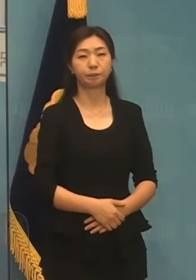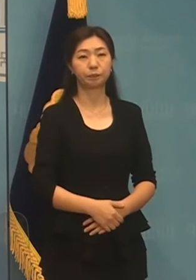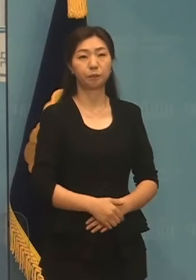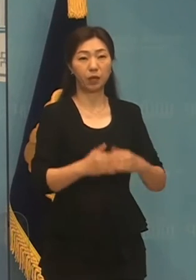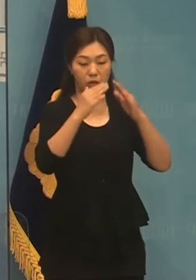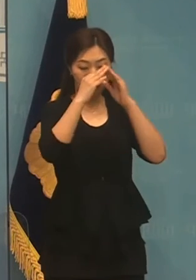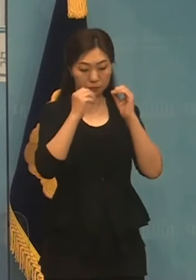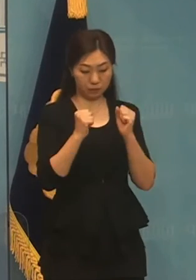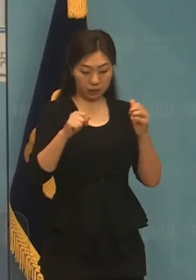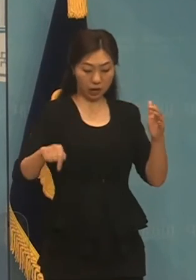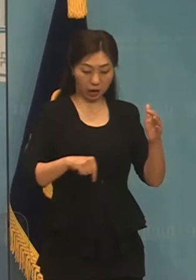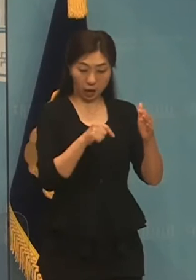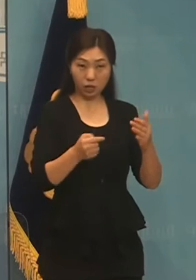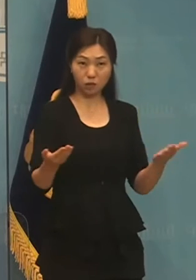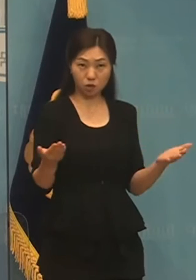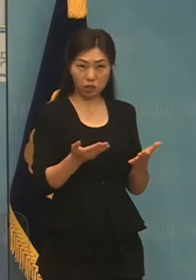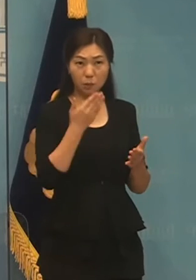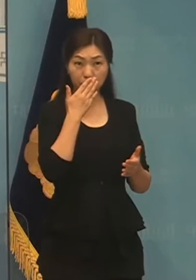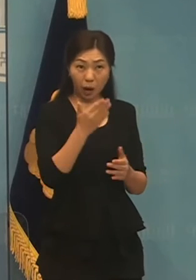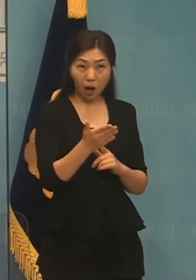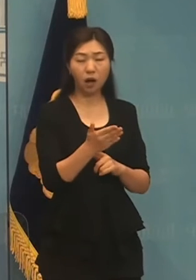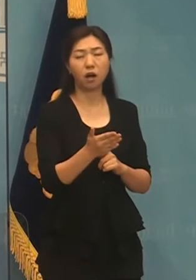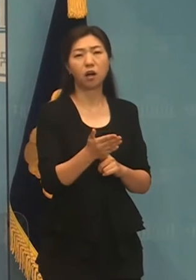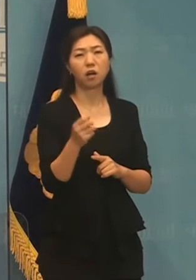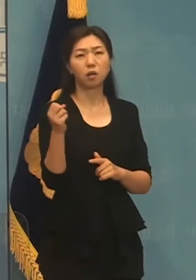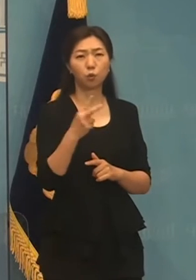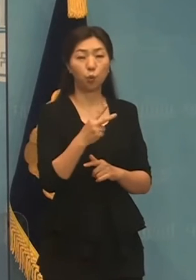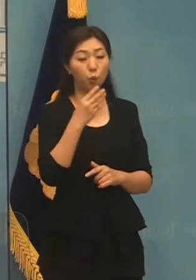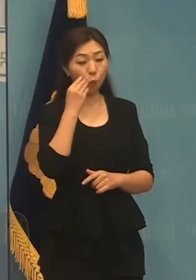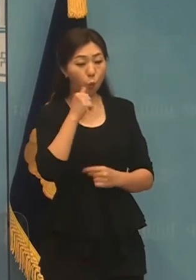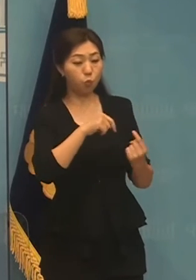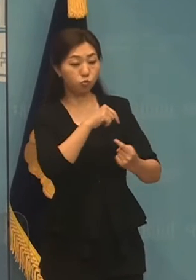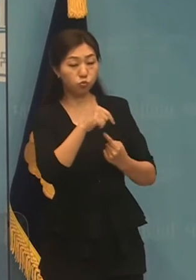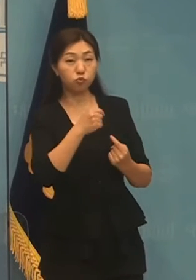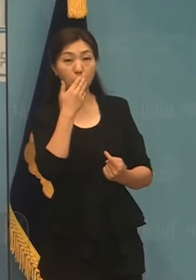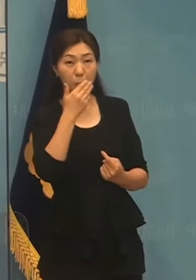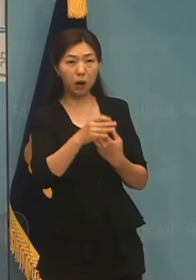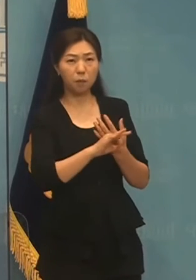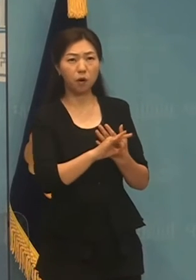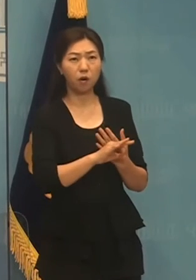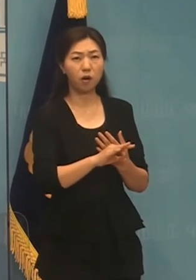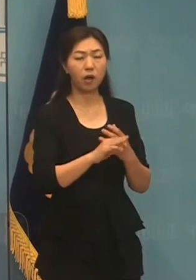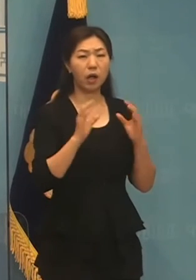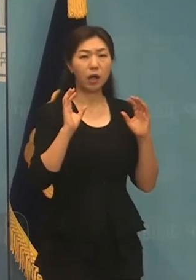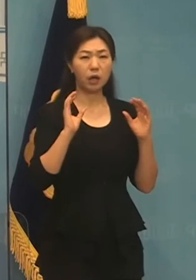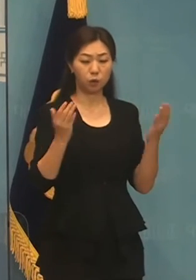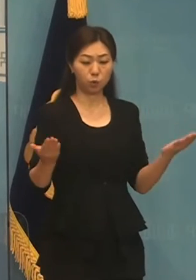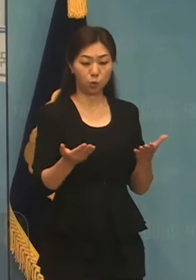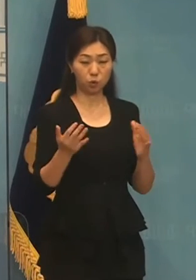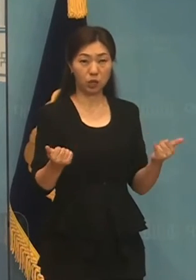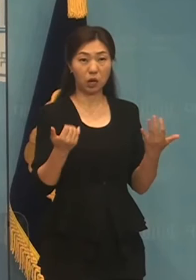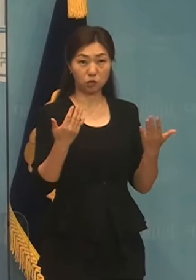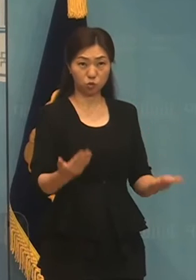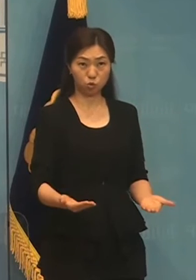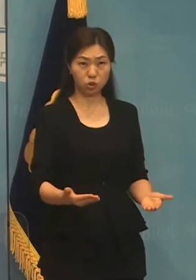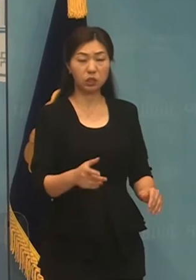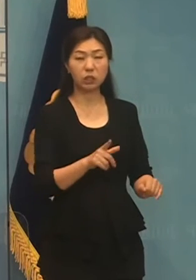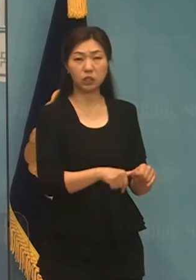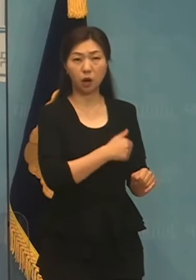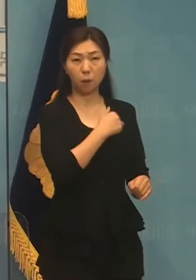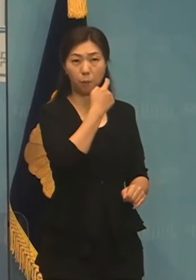재택근무가 제도화되고 활성화되면 노동자의 휴식시간과 육아시간 저장, 출퇴근시간,